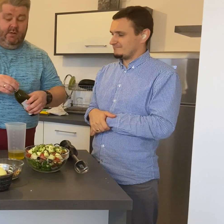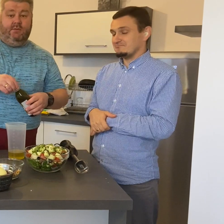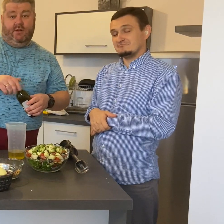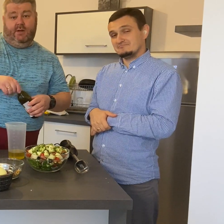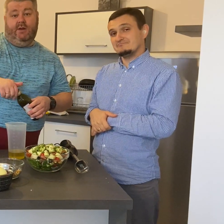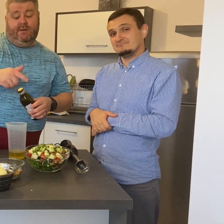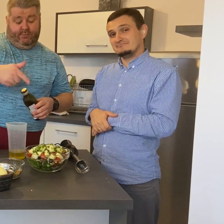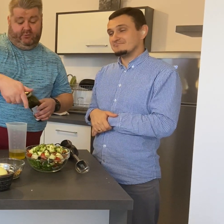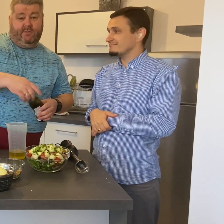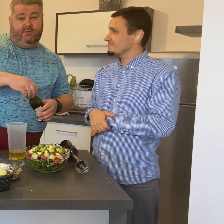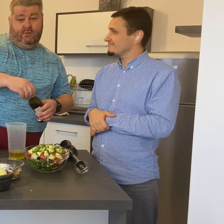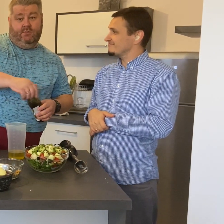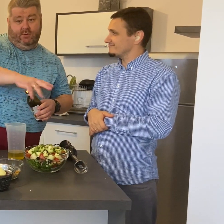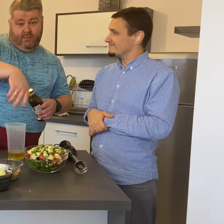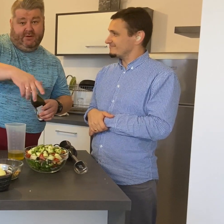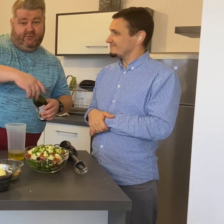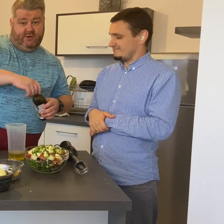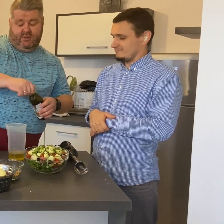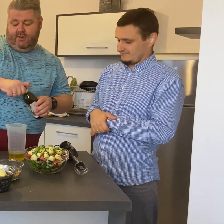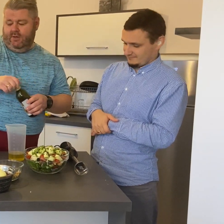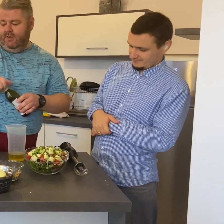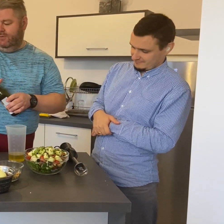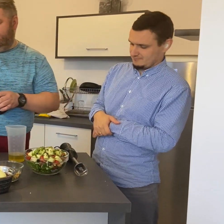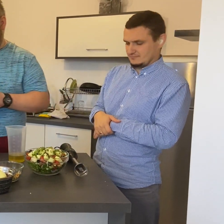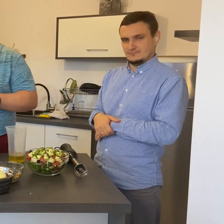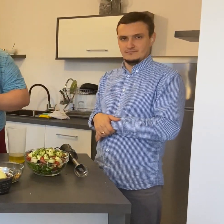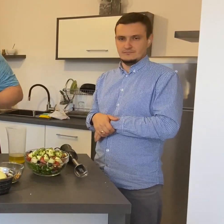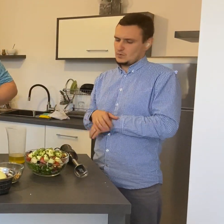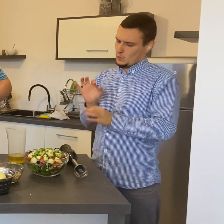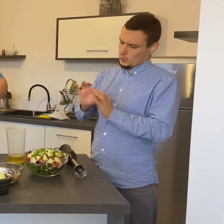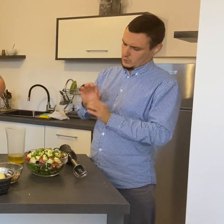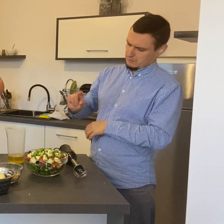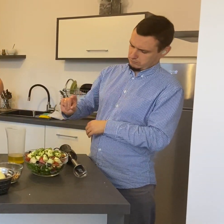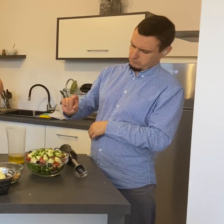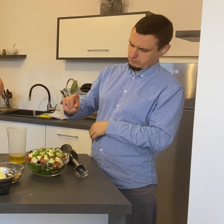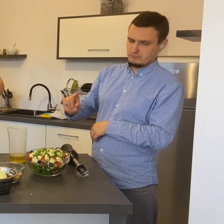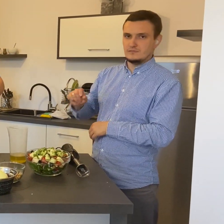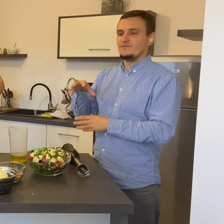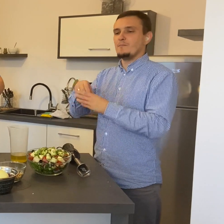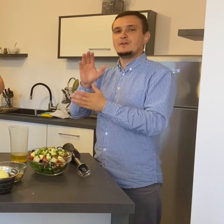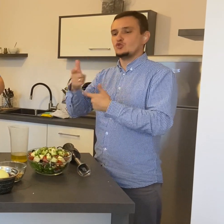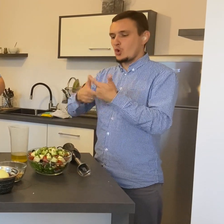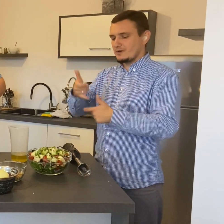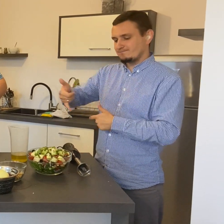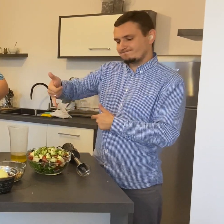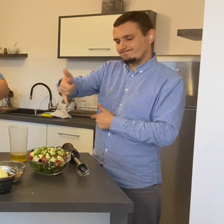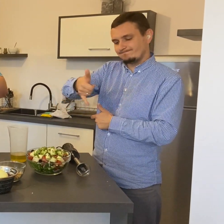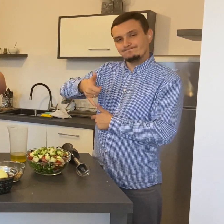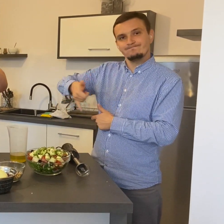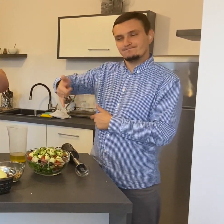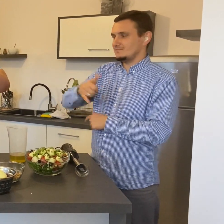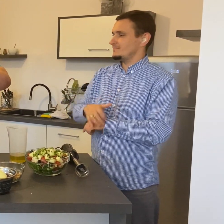Tyle ile nam potrzeba do pomaszczenia, do zabrania tej naszej salatki. Troszeczkę miodu,